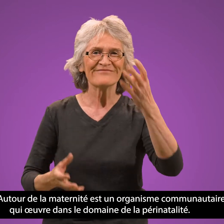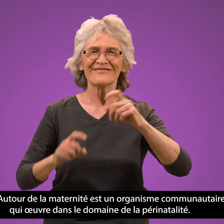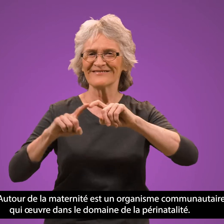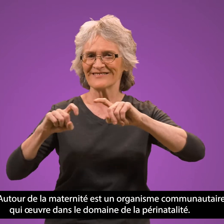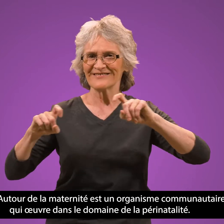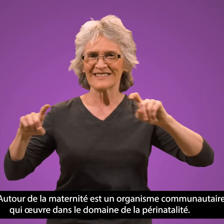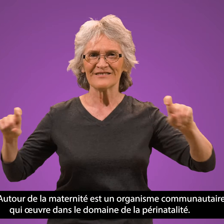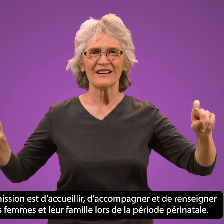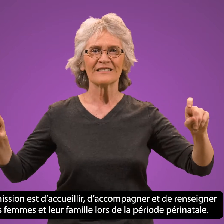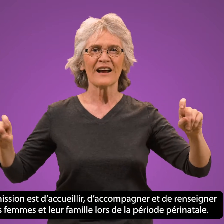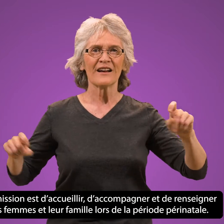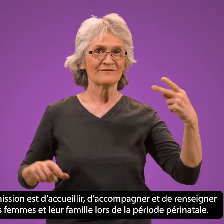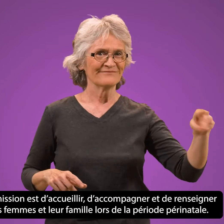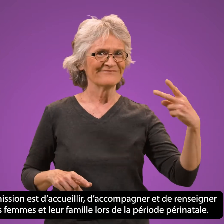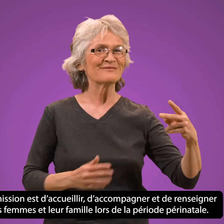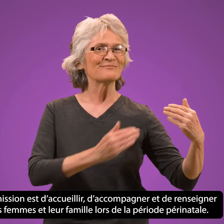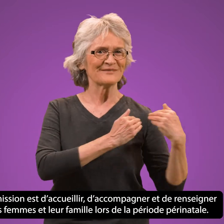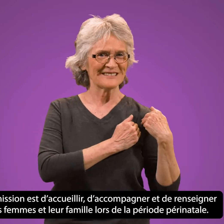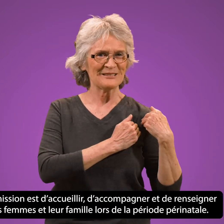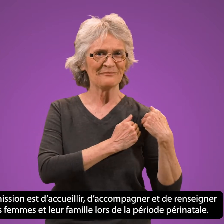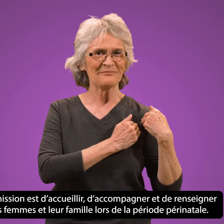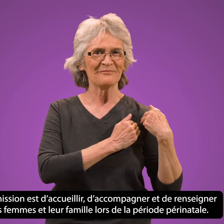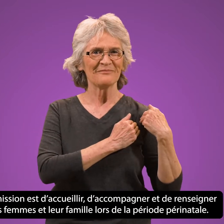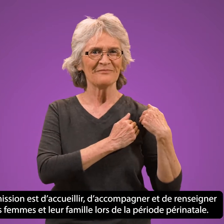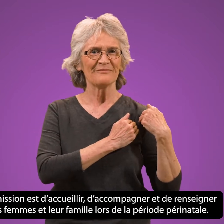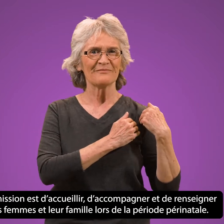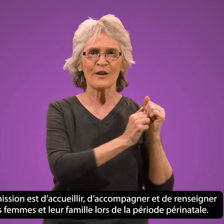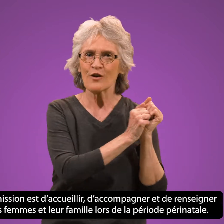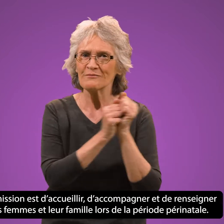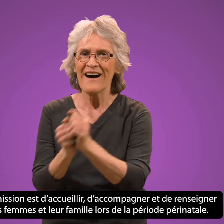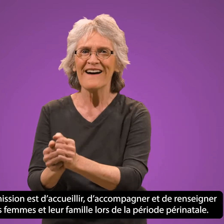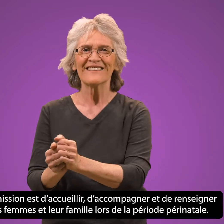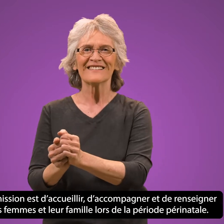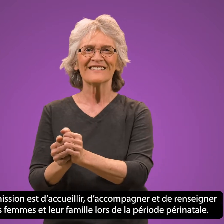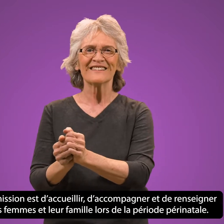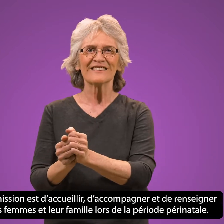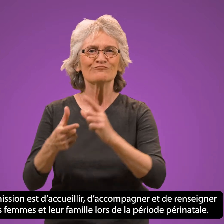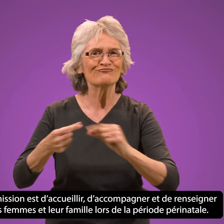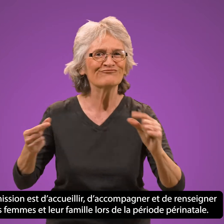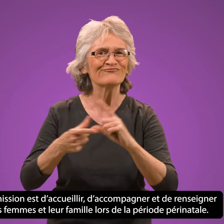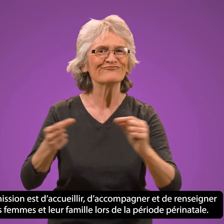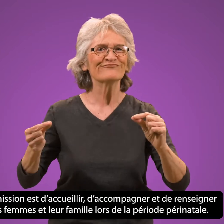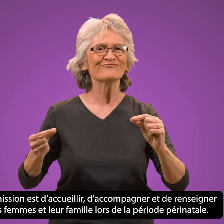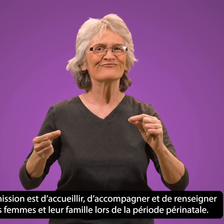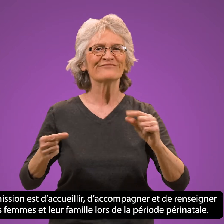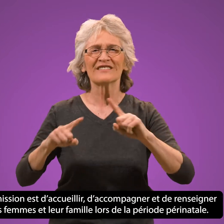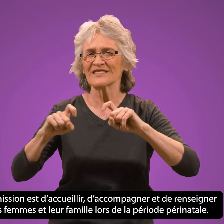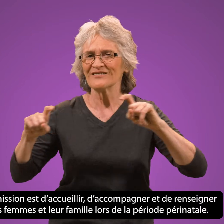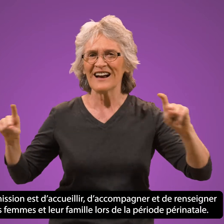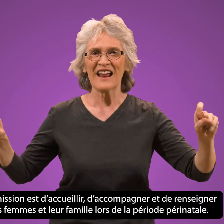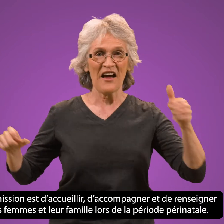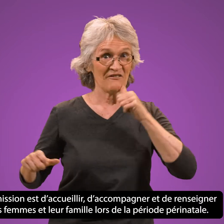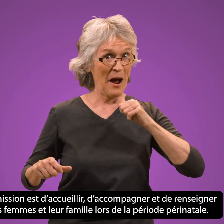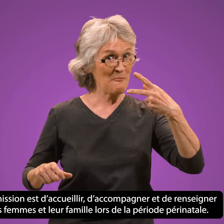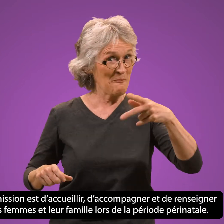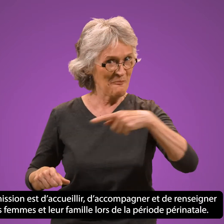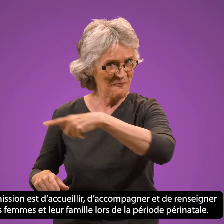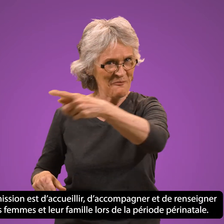Sa mission est d'accueillir, d'accompagner et de renseigner les femmes et leurs familles lors de la période périnatale.